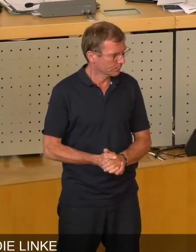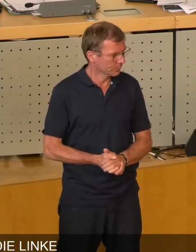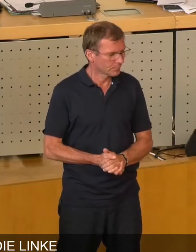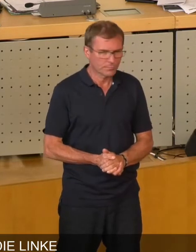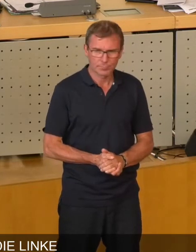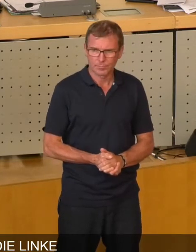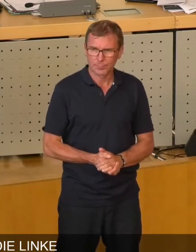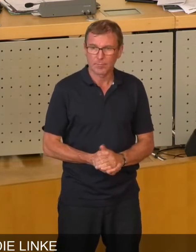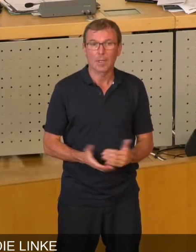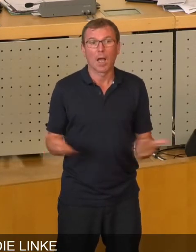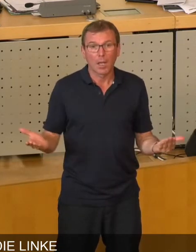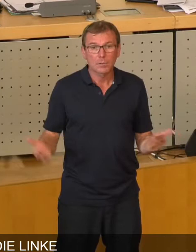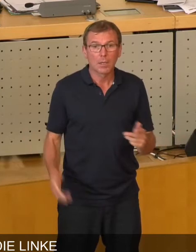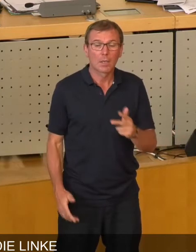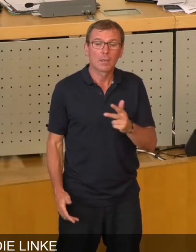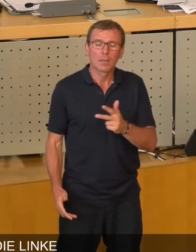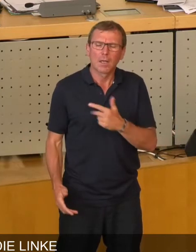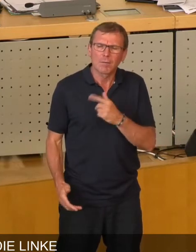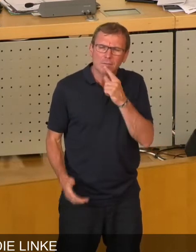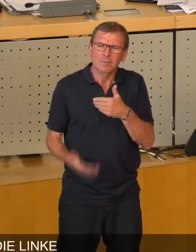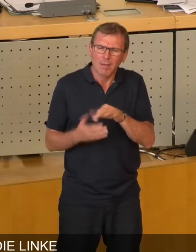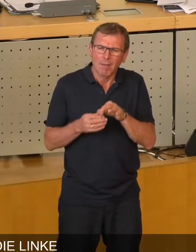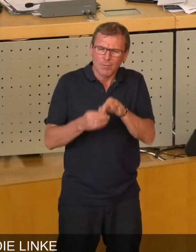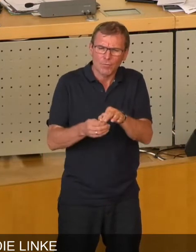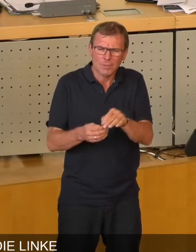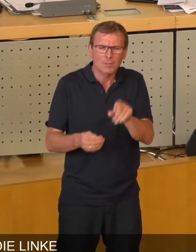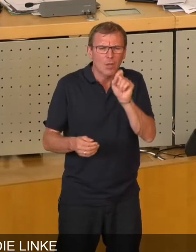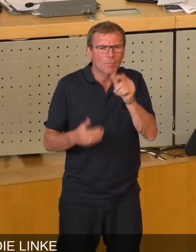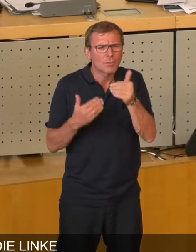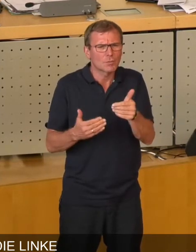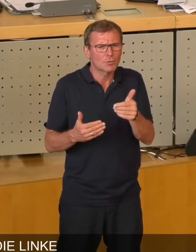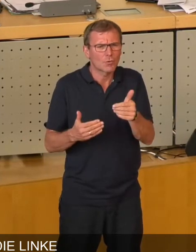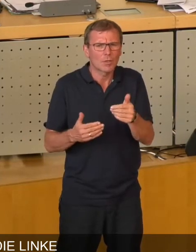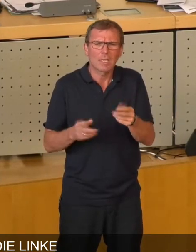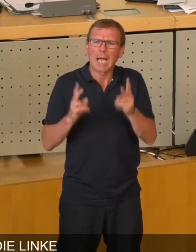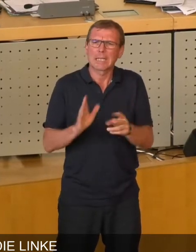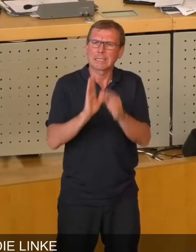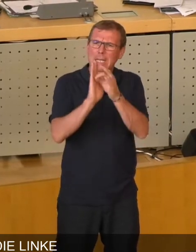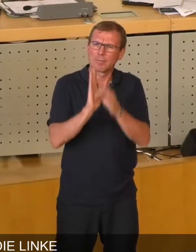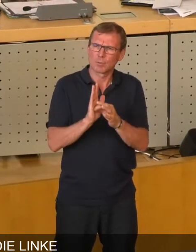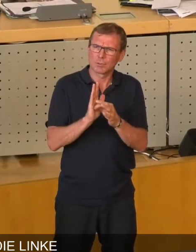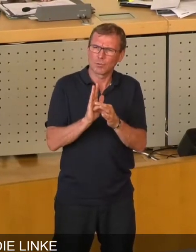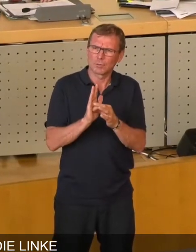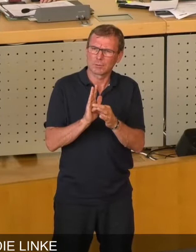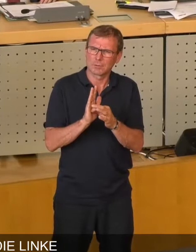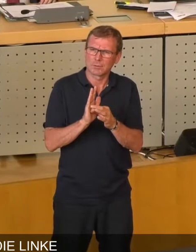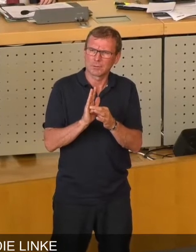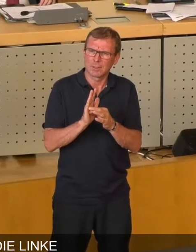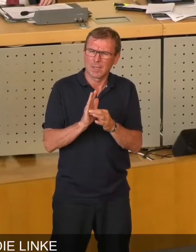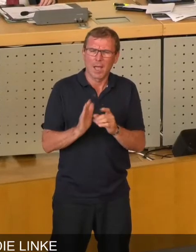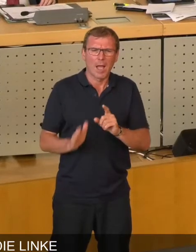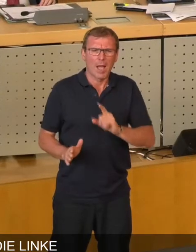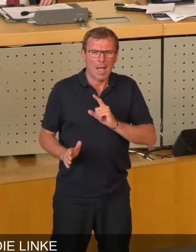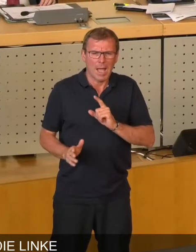Also, wenn man es einfach als Fiktion weiterführt, dann ist es doch, wenn man diese rechtliche Position für völlig